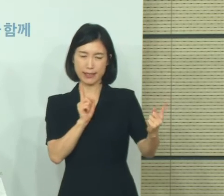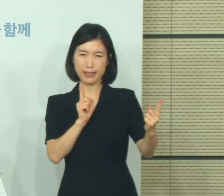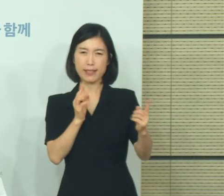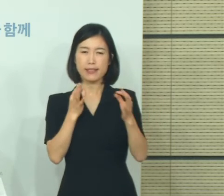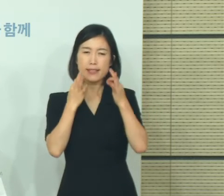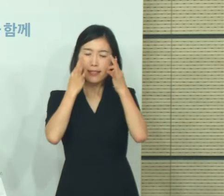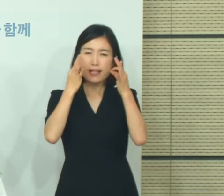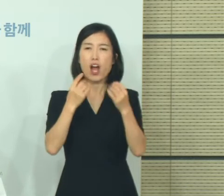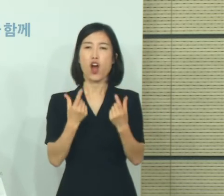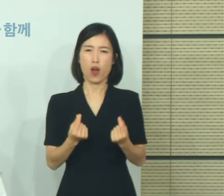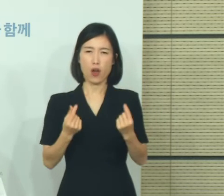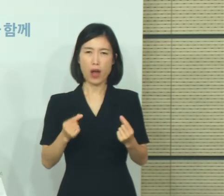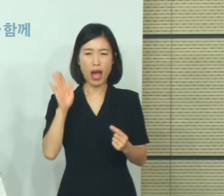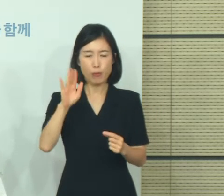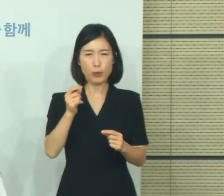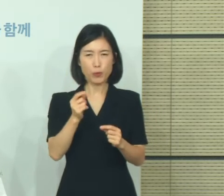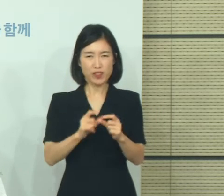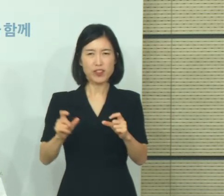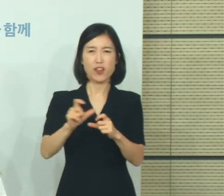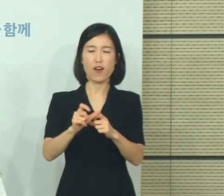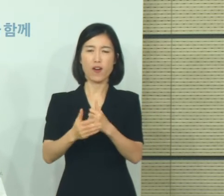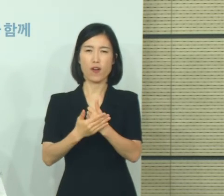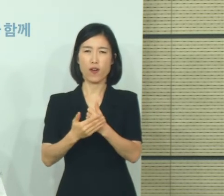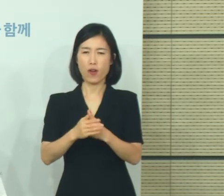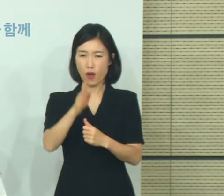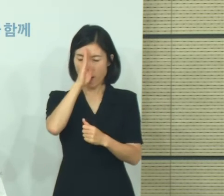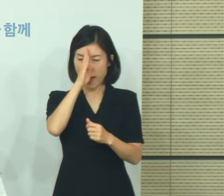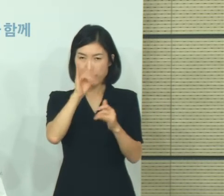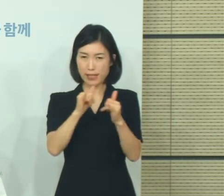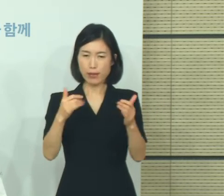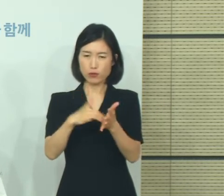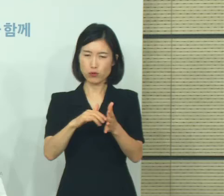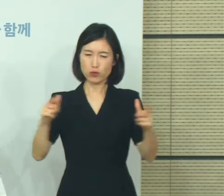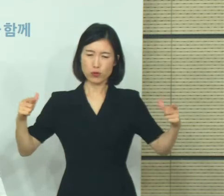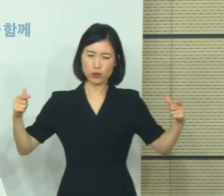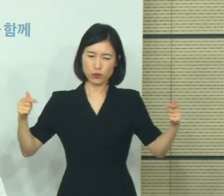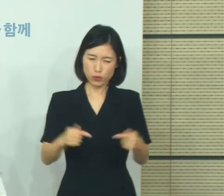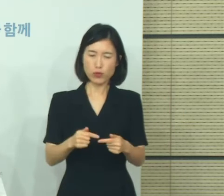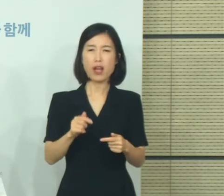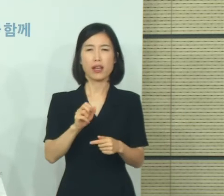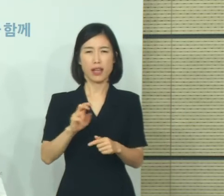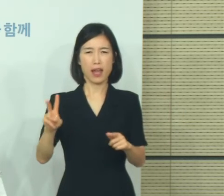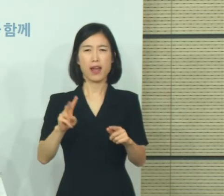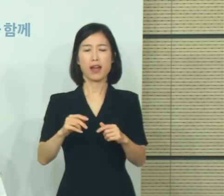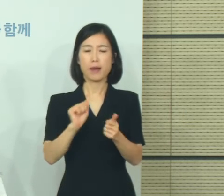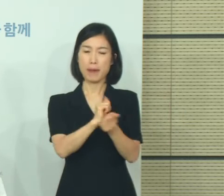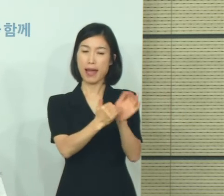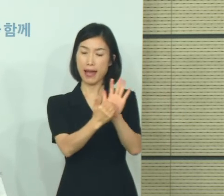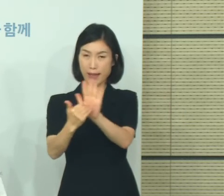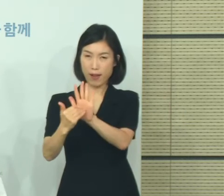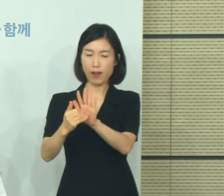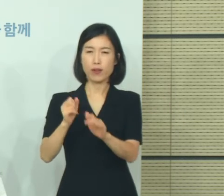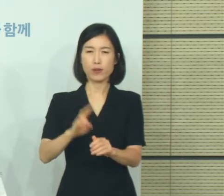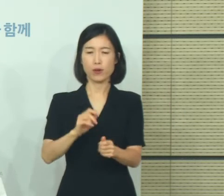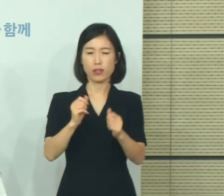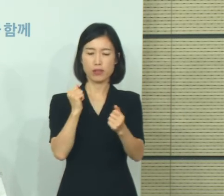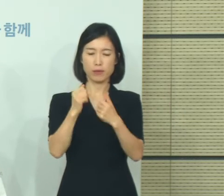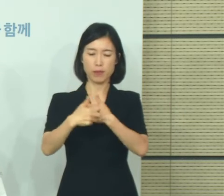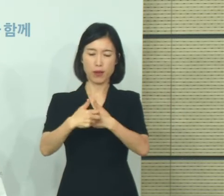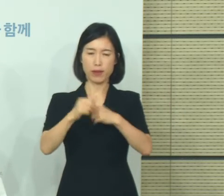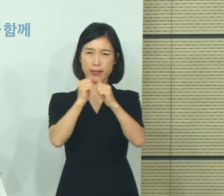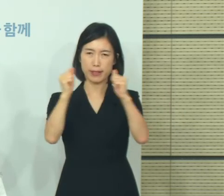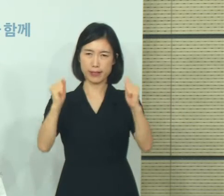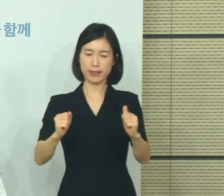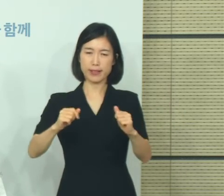더 집중하여 최대한 환자 발생을 줄여야 우리 방역과 의료체계가 안정적으로 운영될 수가 있습니다.